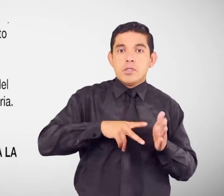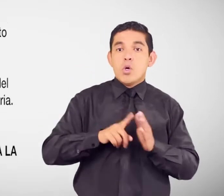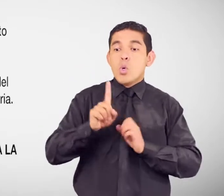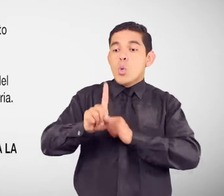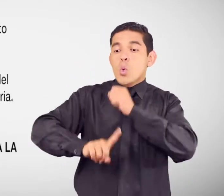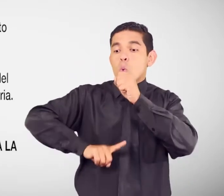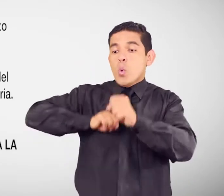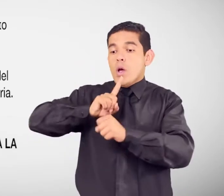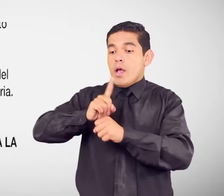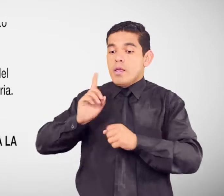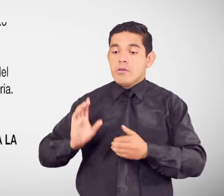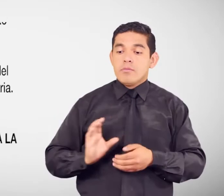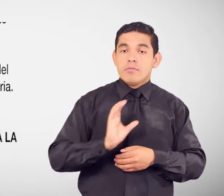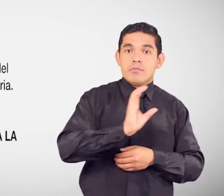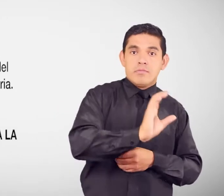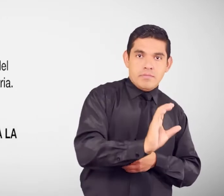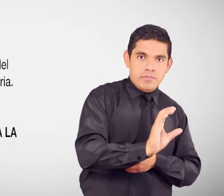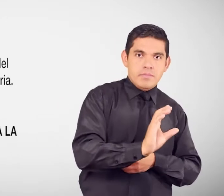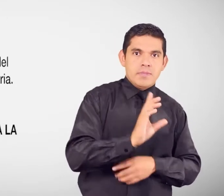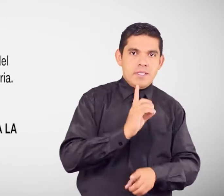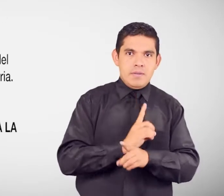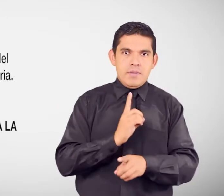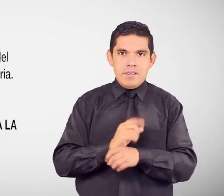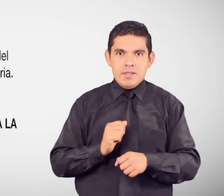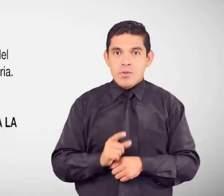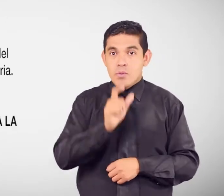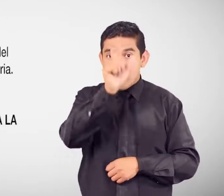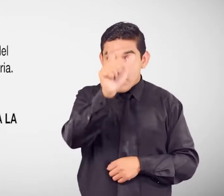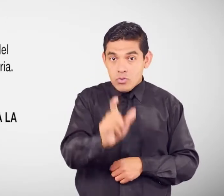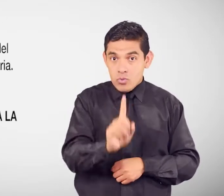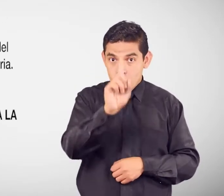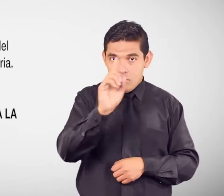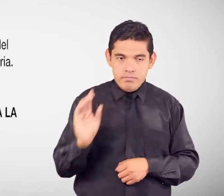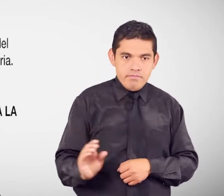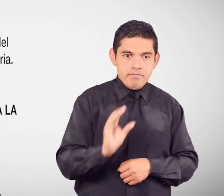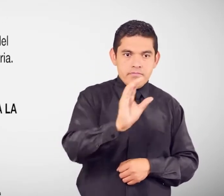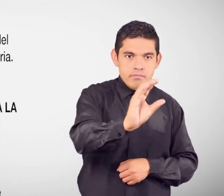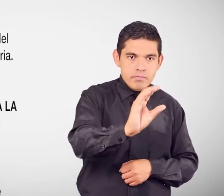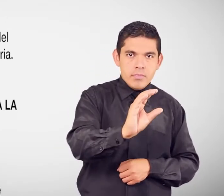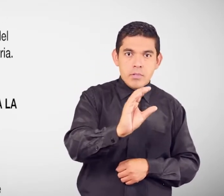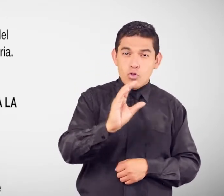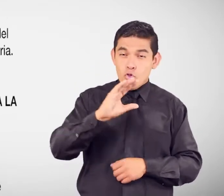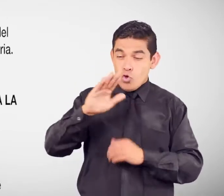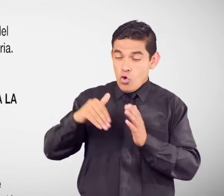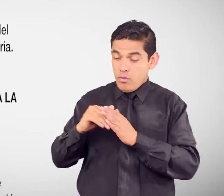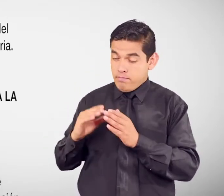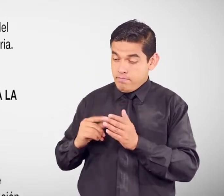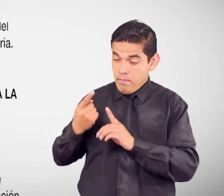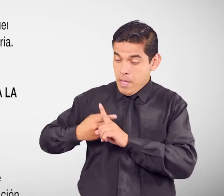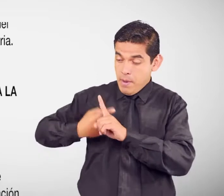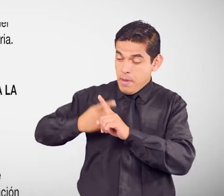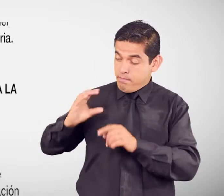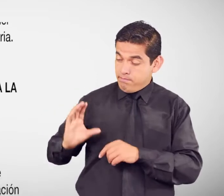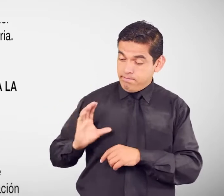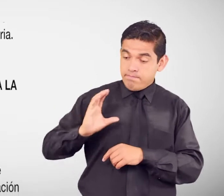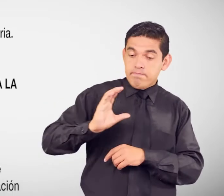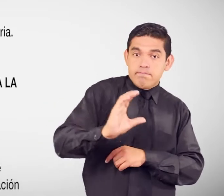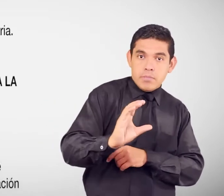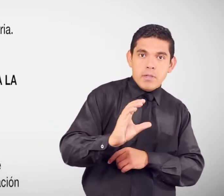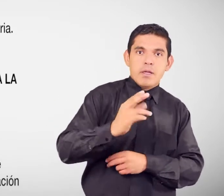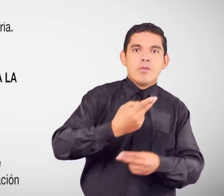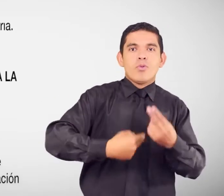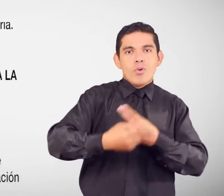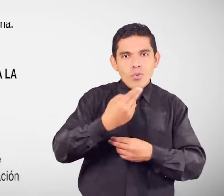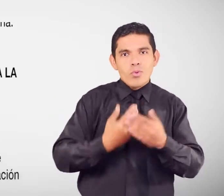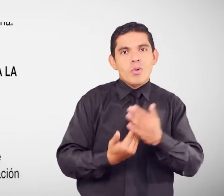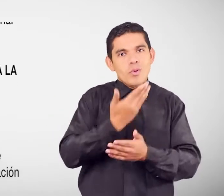Con el fin De generar un Emprendimiento productivo Personal o familiar También recibe Apoyo y capacitación Del Instituto